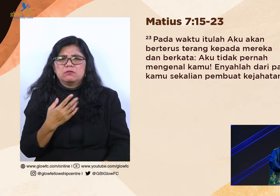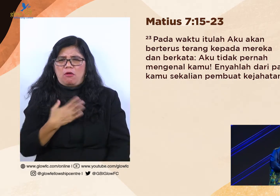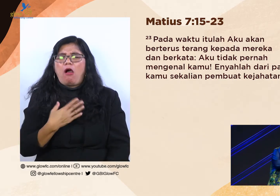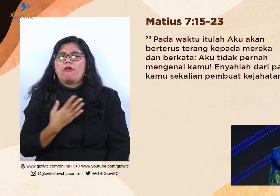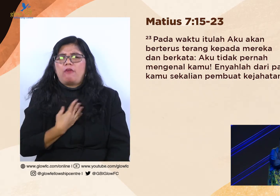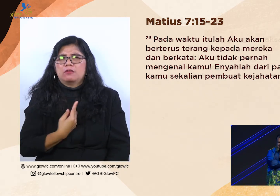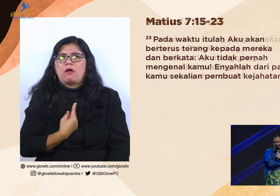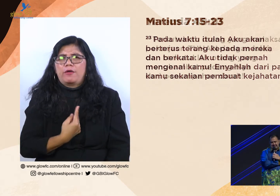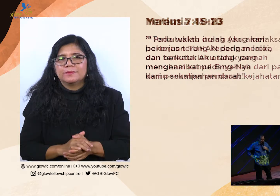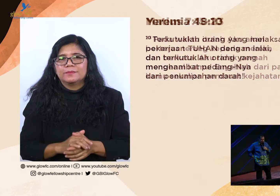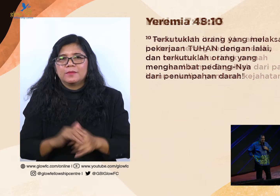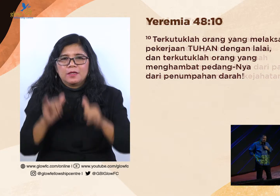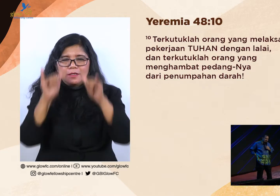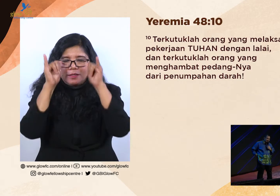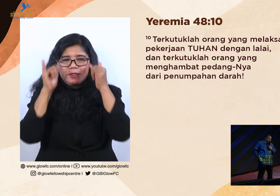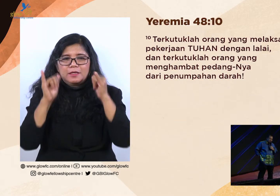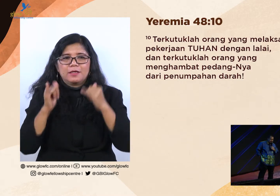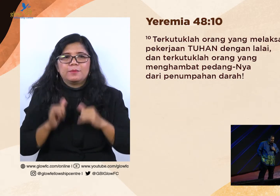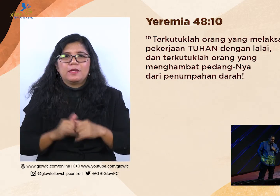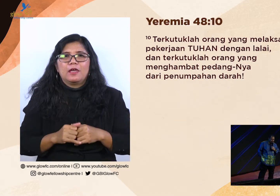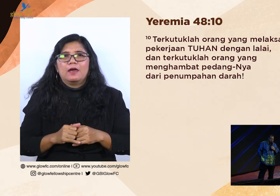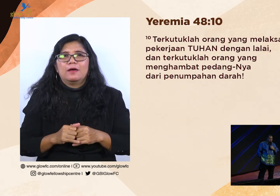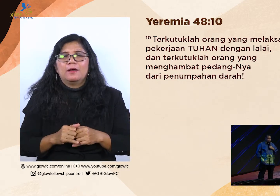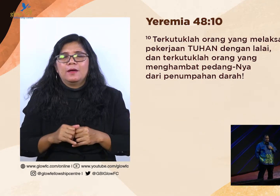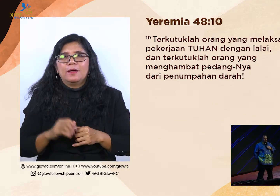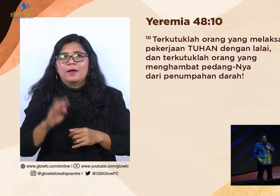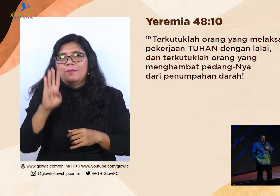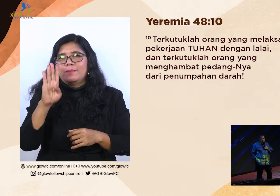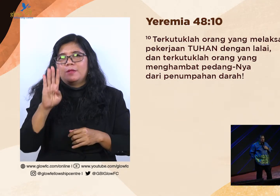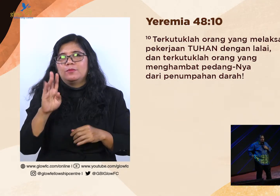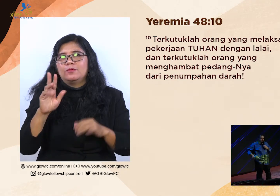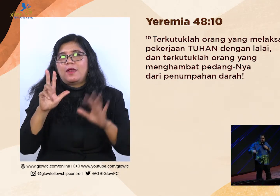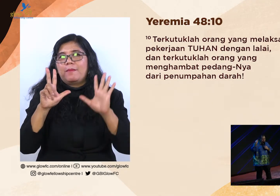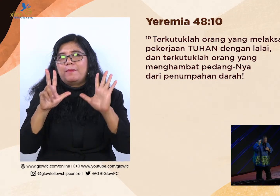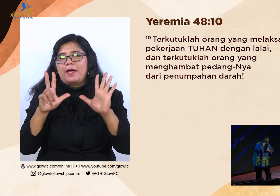kamu. Lihat selanjutnya, klik. Nah sekarang kita lihat Yeremia 48 ayat 10.